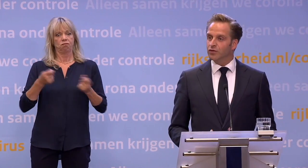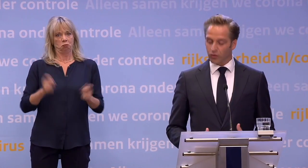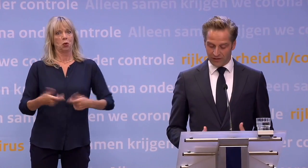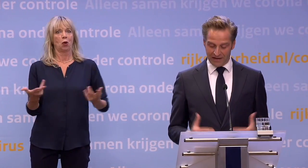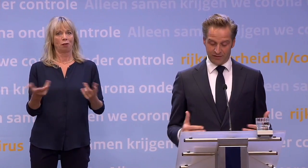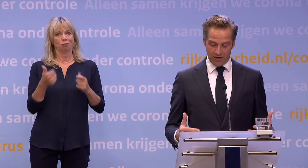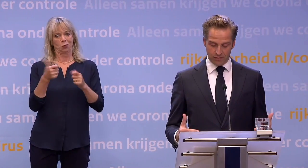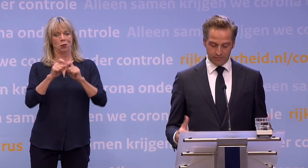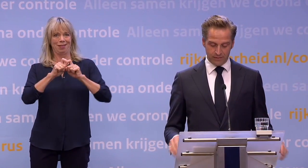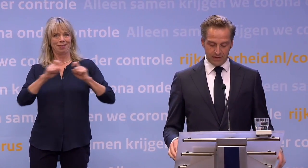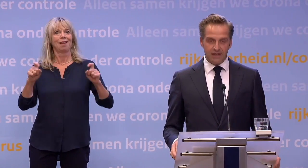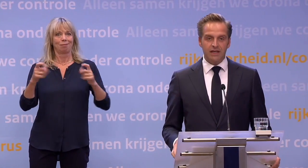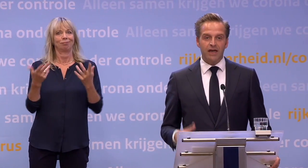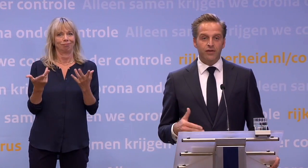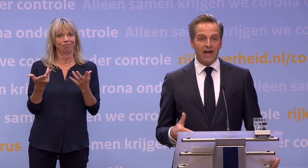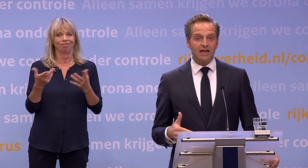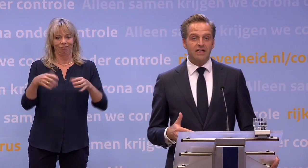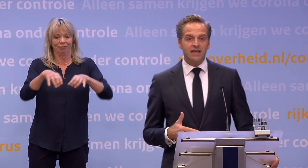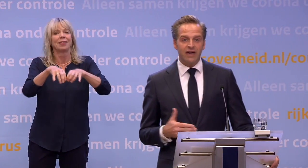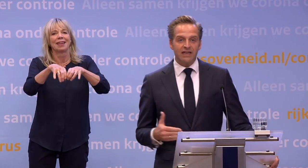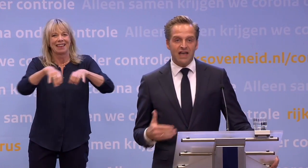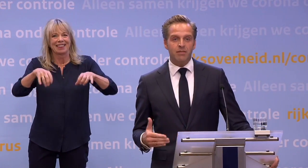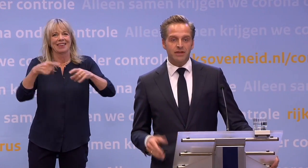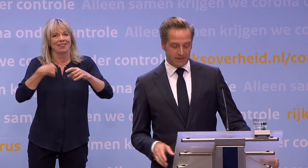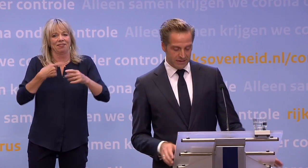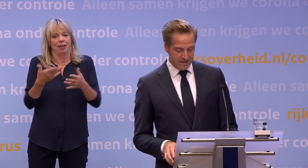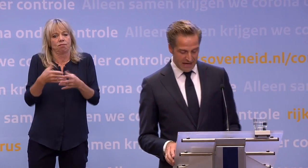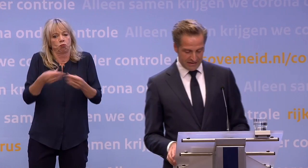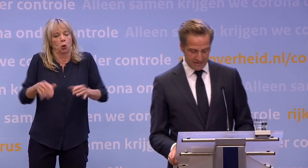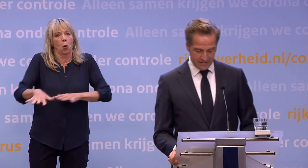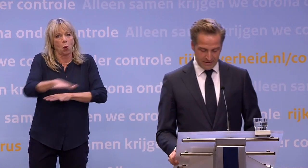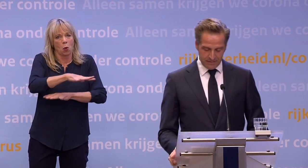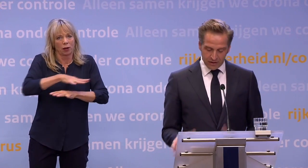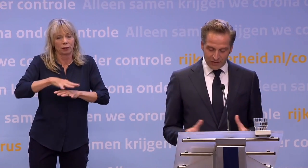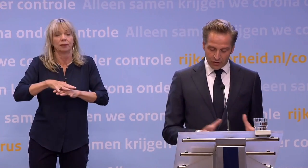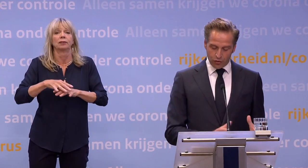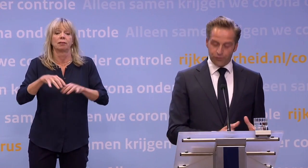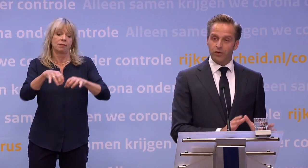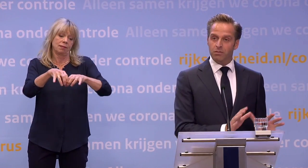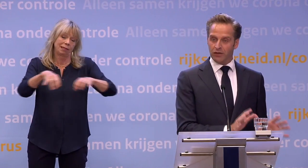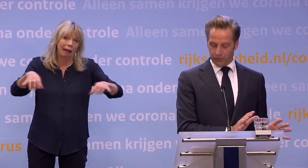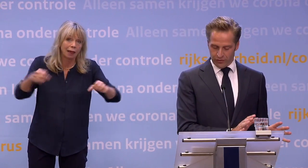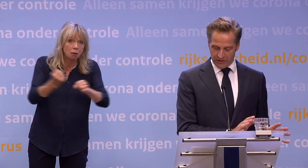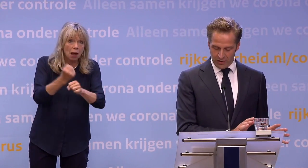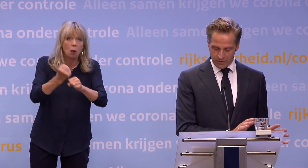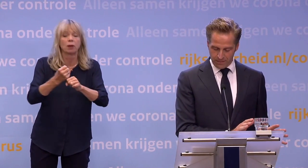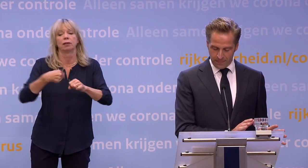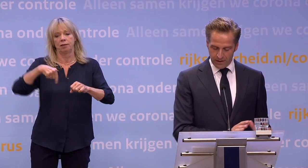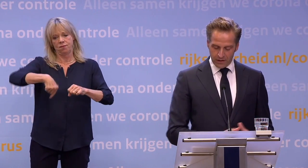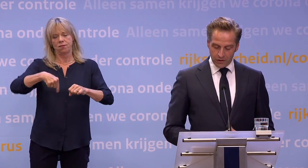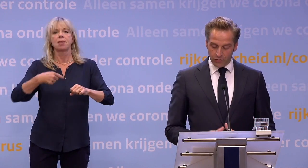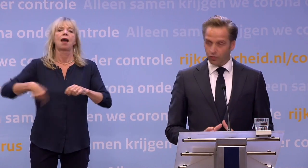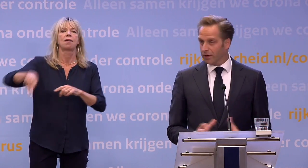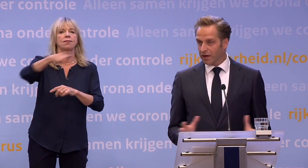deden we door dijken te bouwen. En vandaag zijn wij samen die dijk die de tweede golf buiten de deur kan houden.